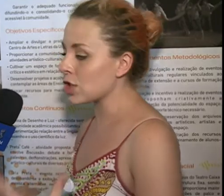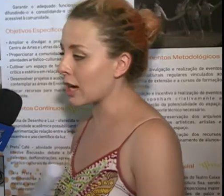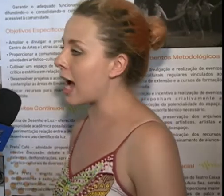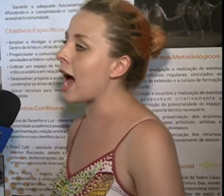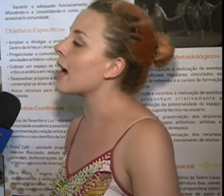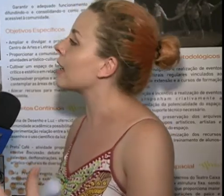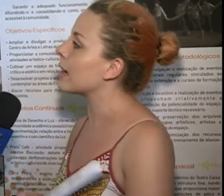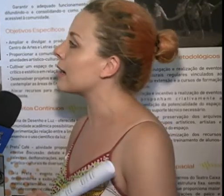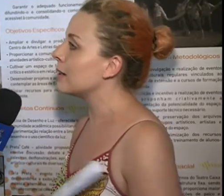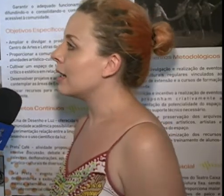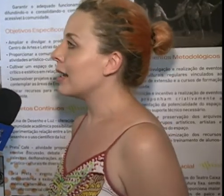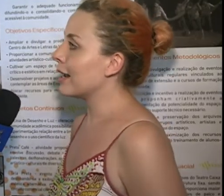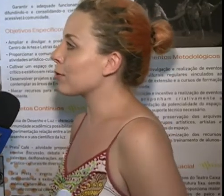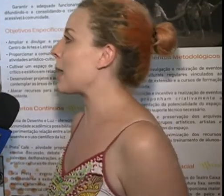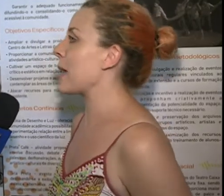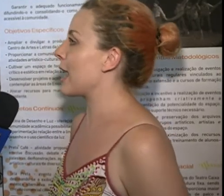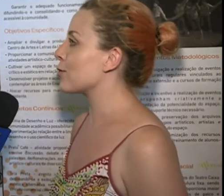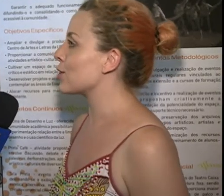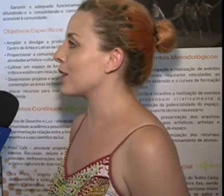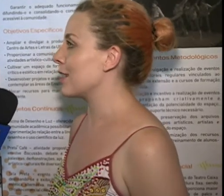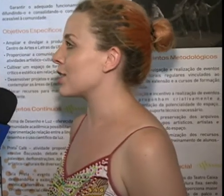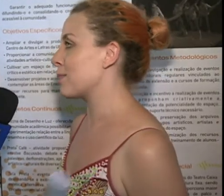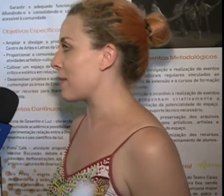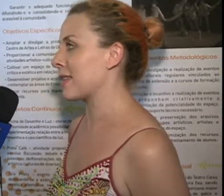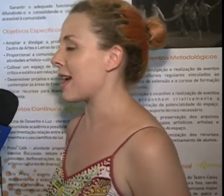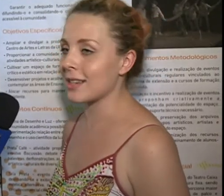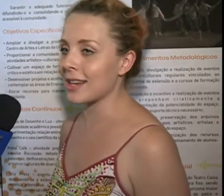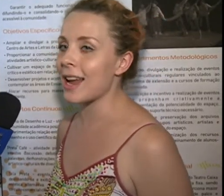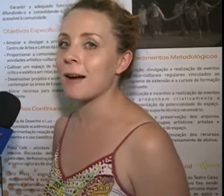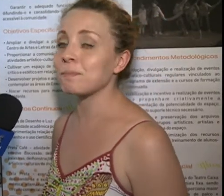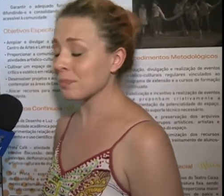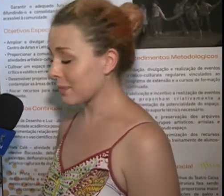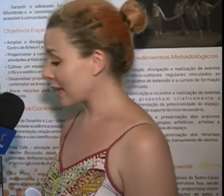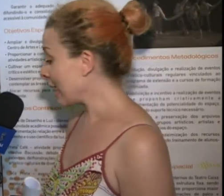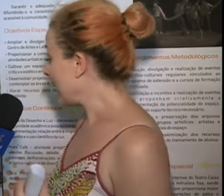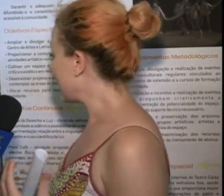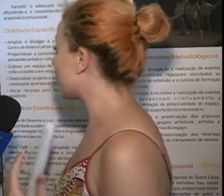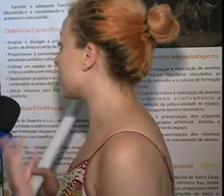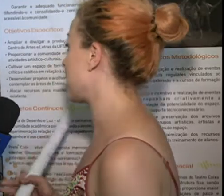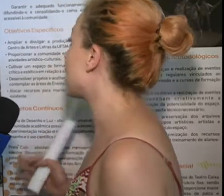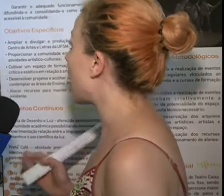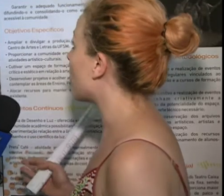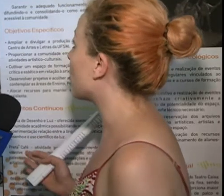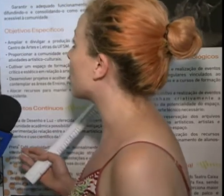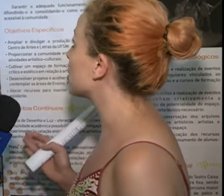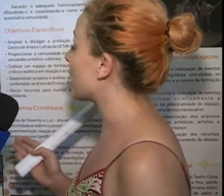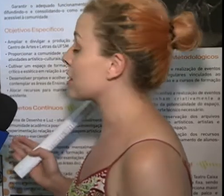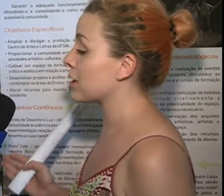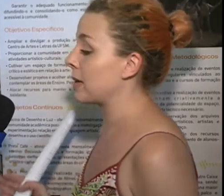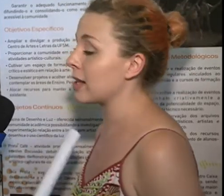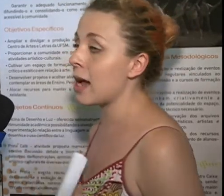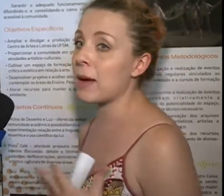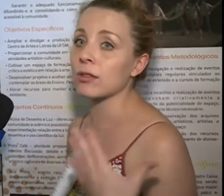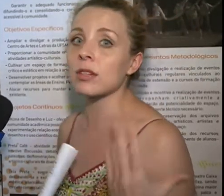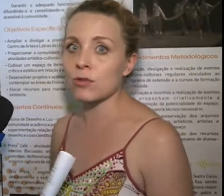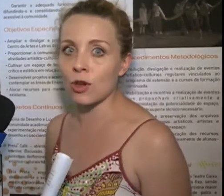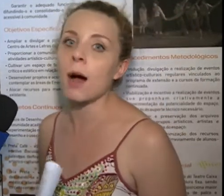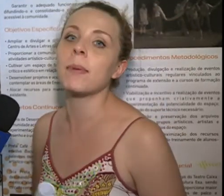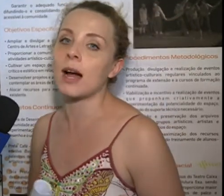chegar e não ter medo de experimentar desenhar. E também o Teatro Cacha Preto é aberto não só para